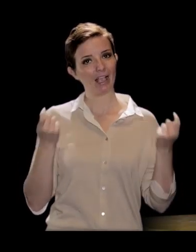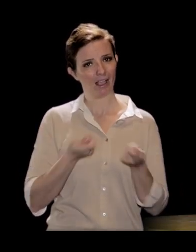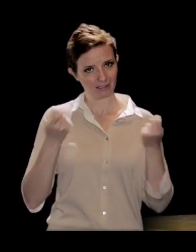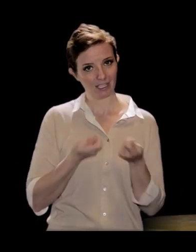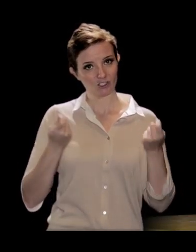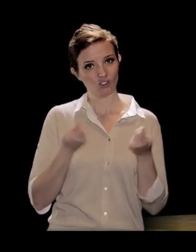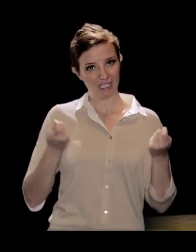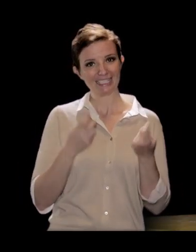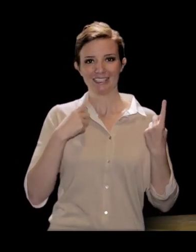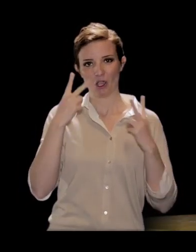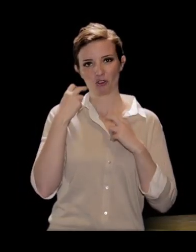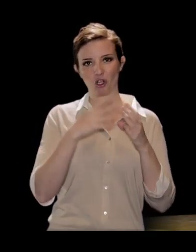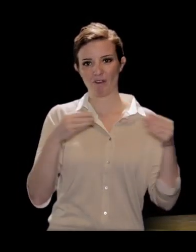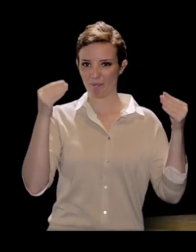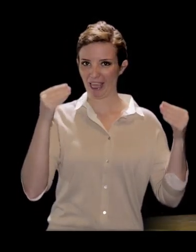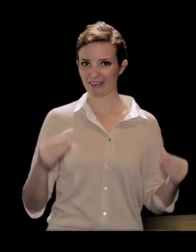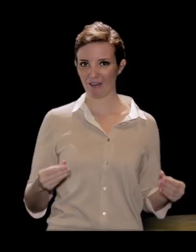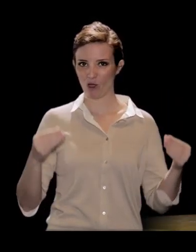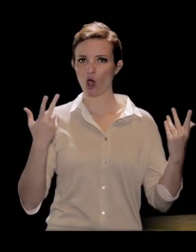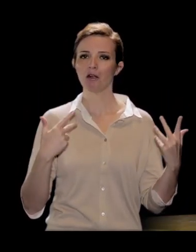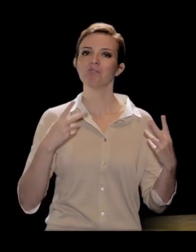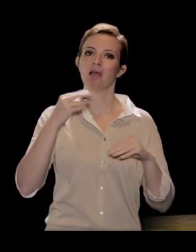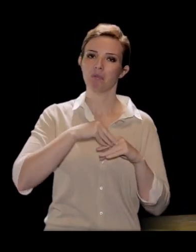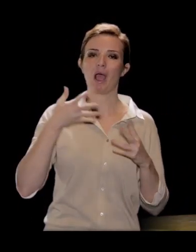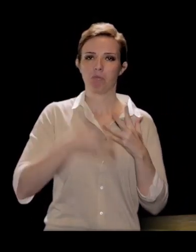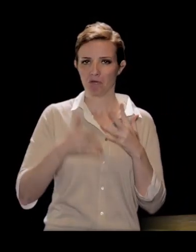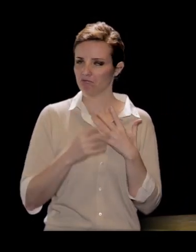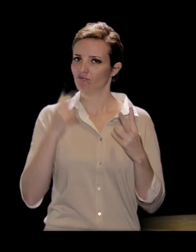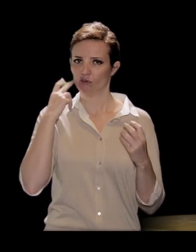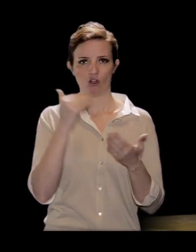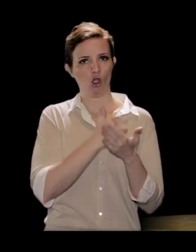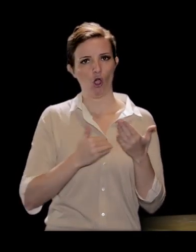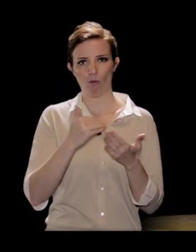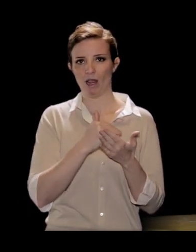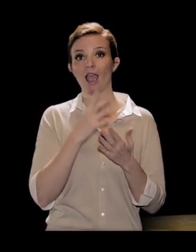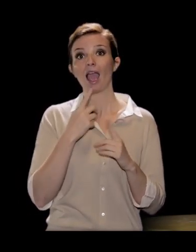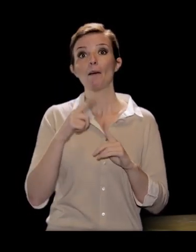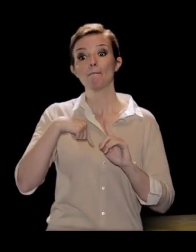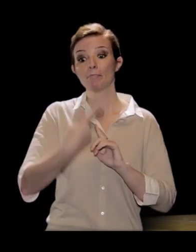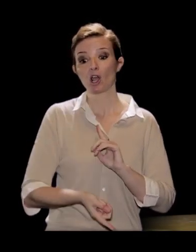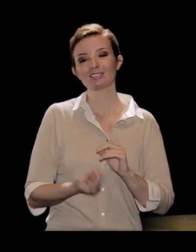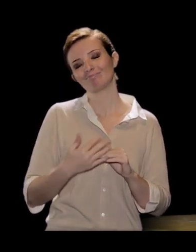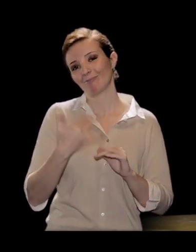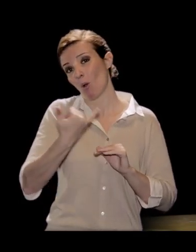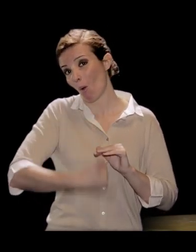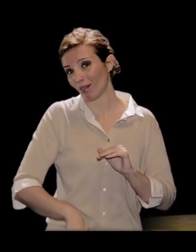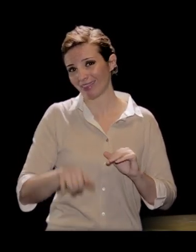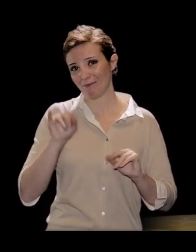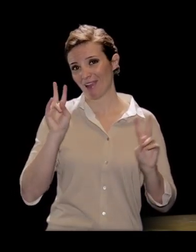disponibili sulla piattaforma insieme a eventuali approfondimenti. Nella prossima e ultima lezione ci dedicheremo invece all